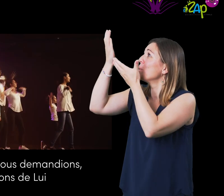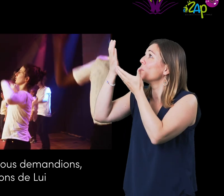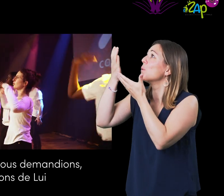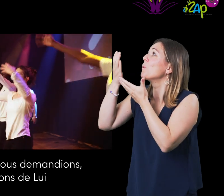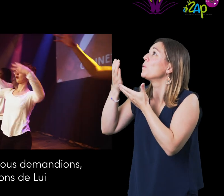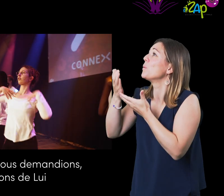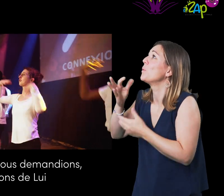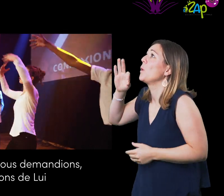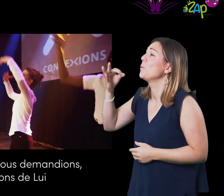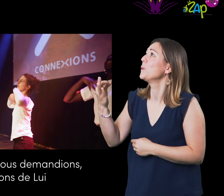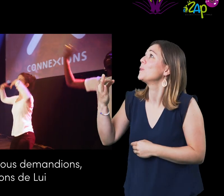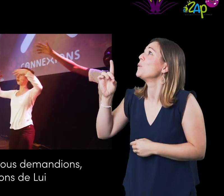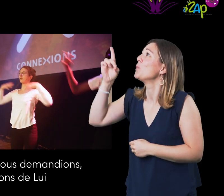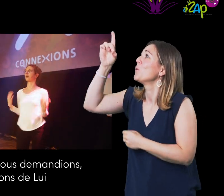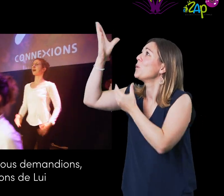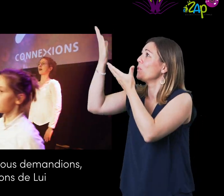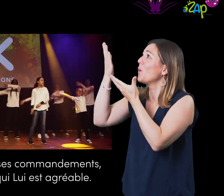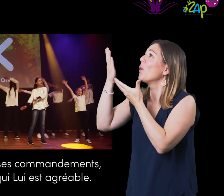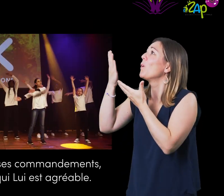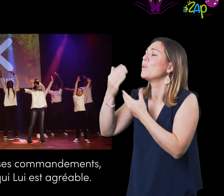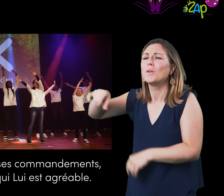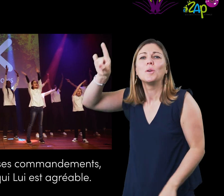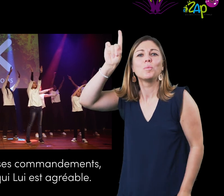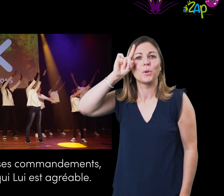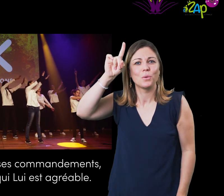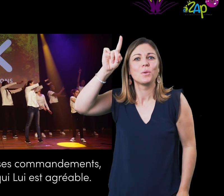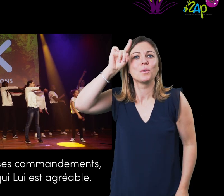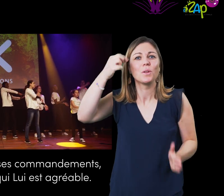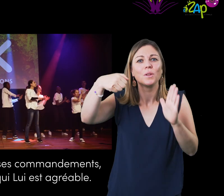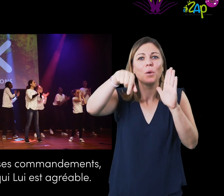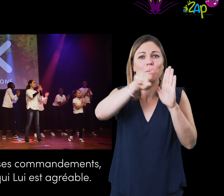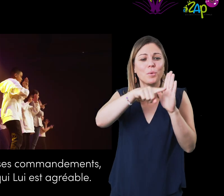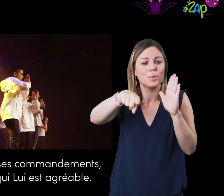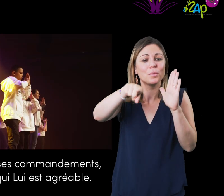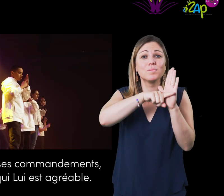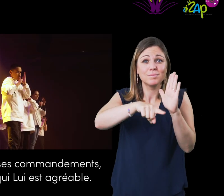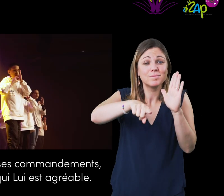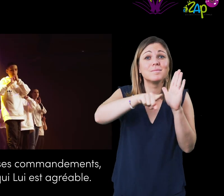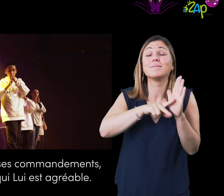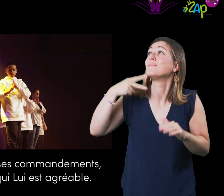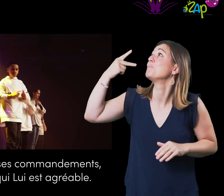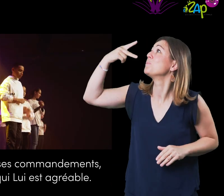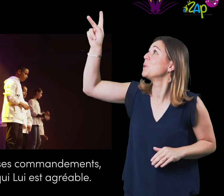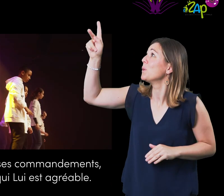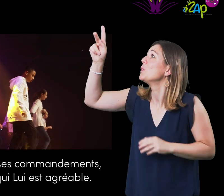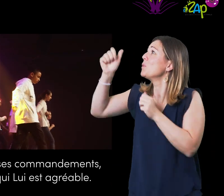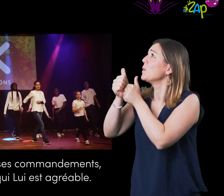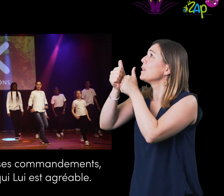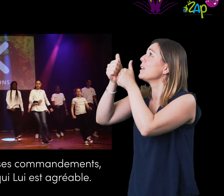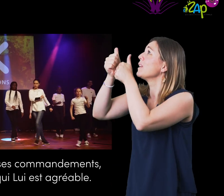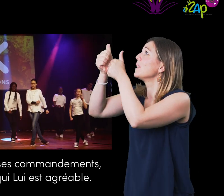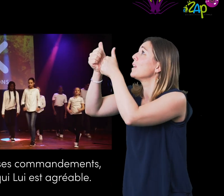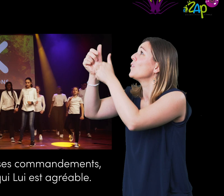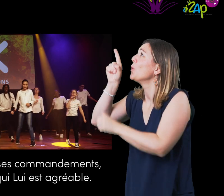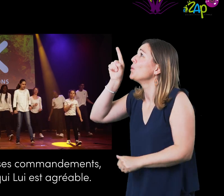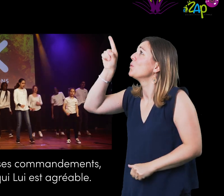Nous le recevons de lui Parce que nous gardons ses commandements Et